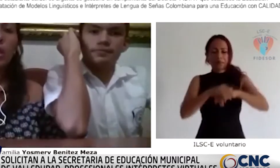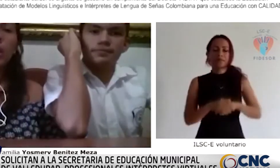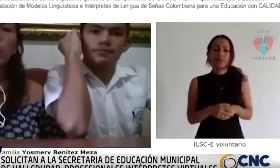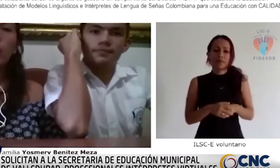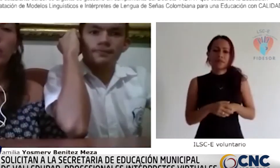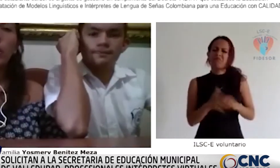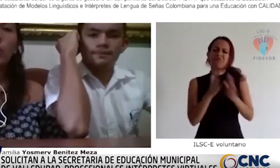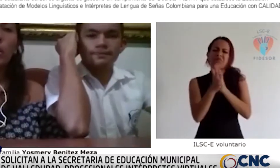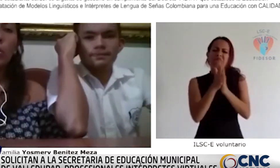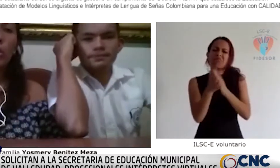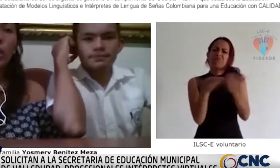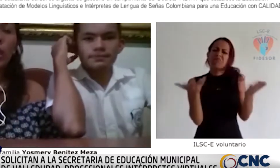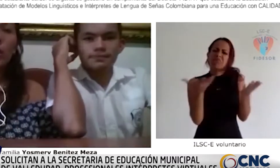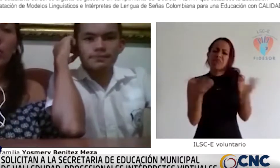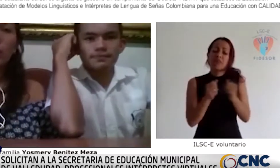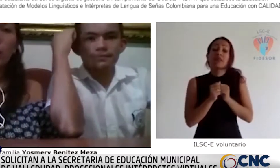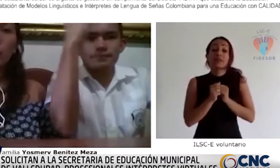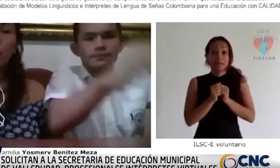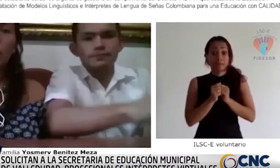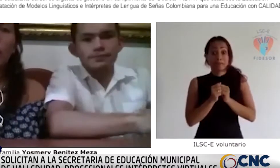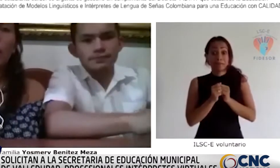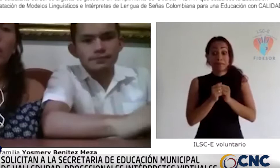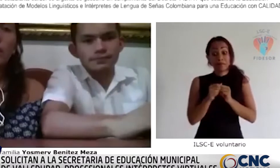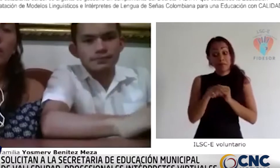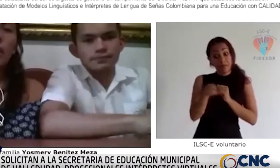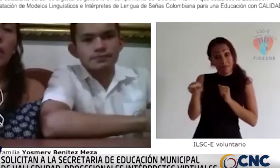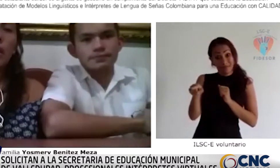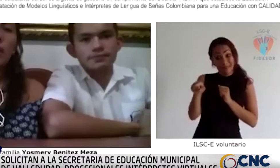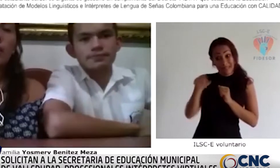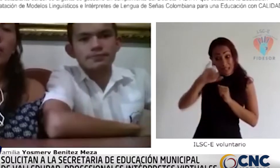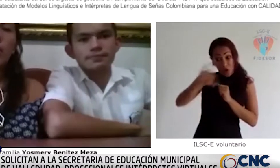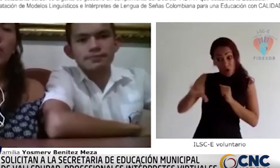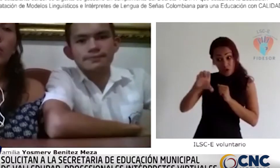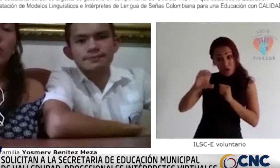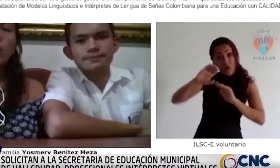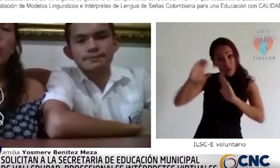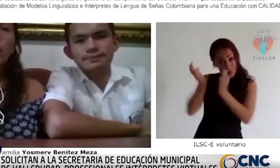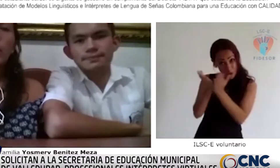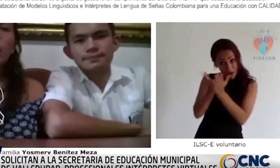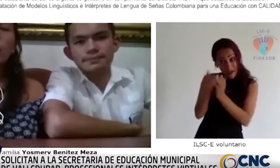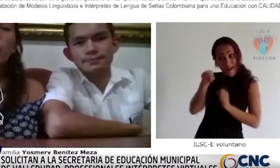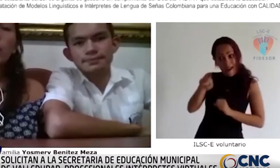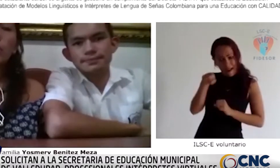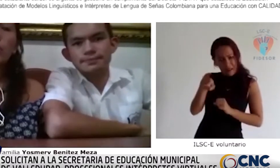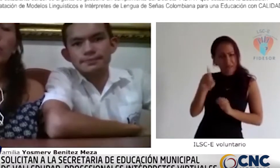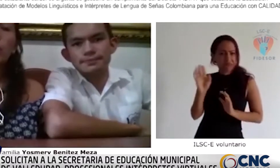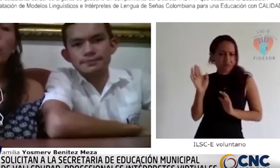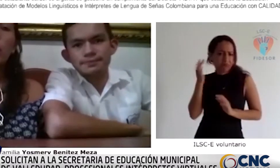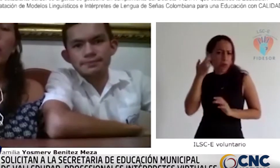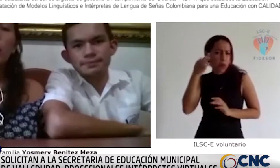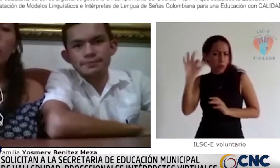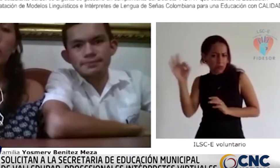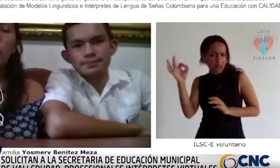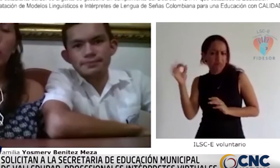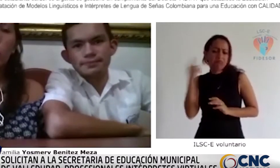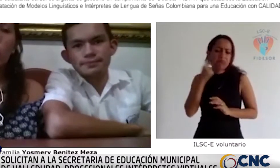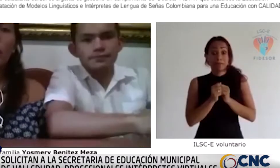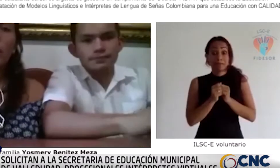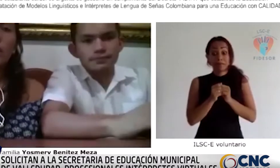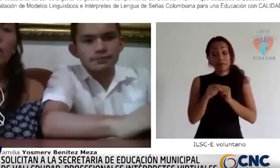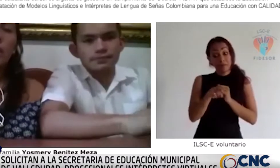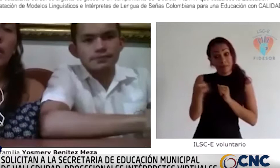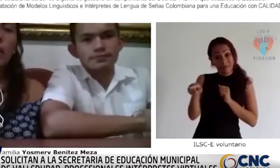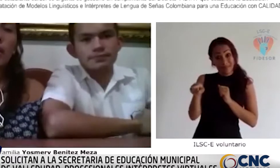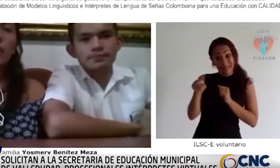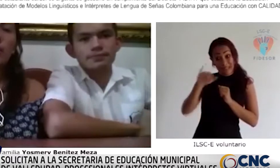profesionales intérpretes virtuales, aunque la falta de intérprete es una falencia desde hace tiempo, se agudiza en esta etapa de confinamiento.